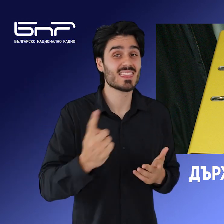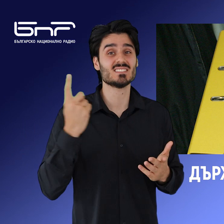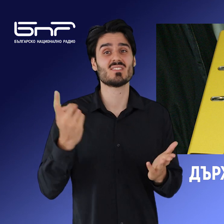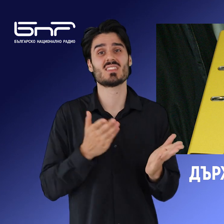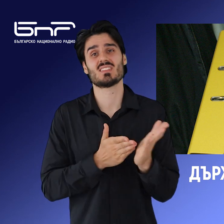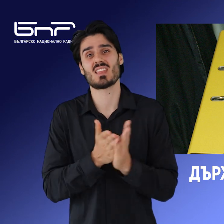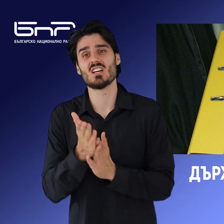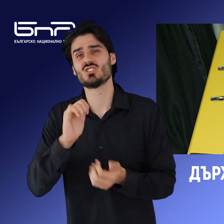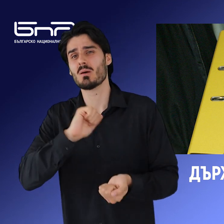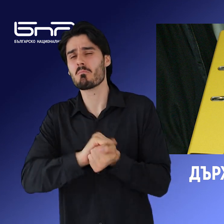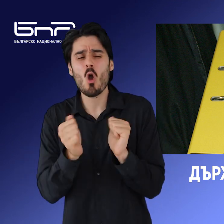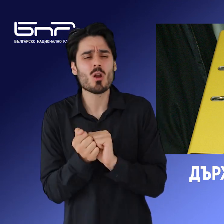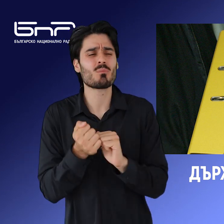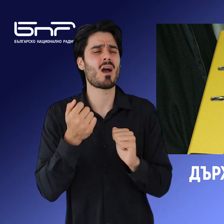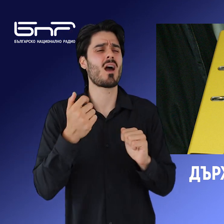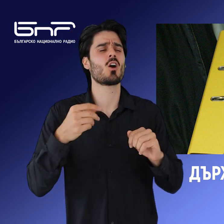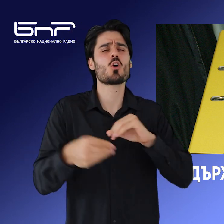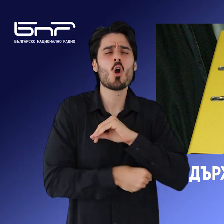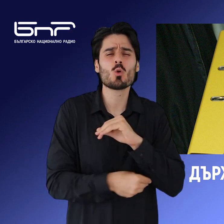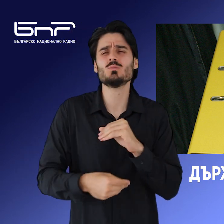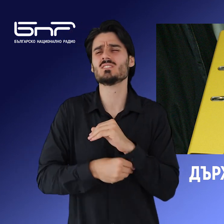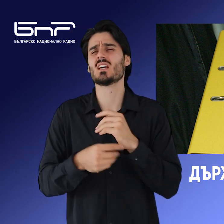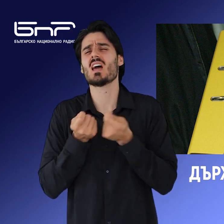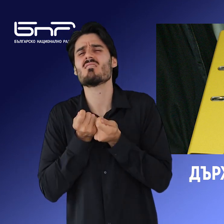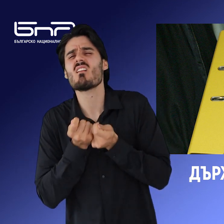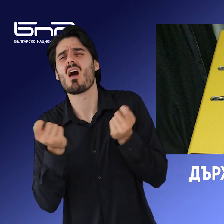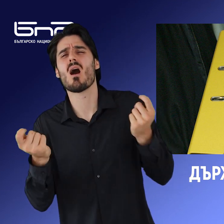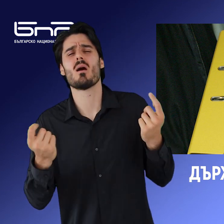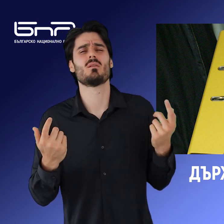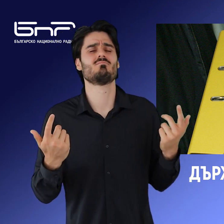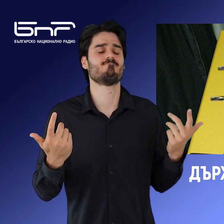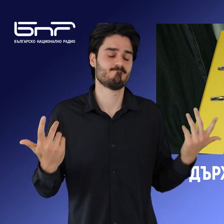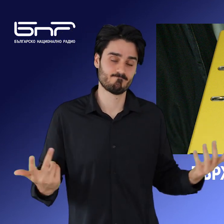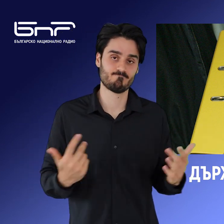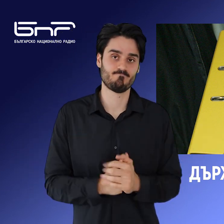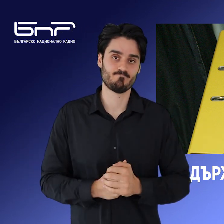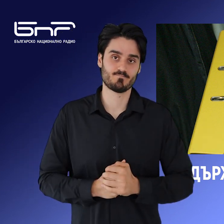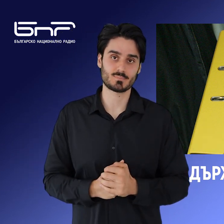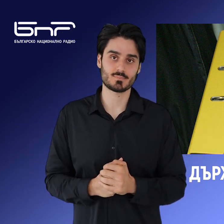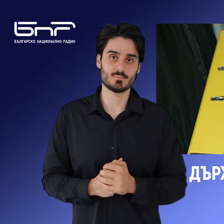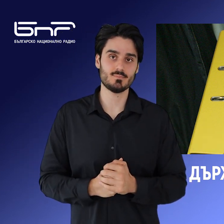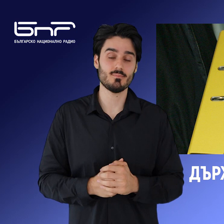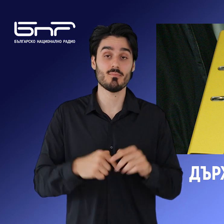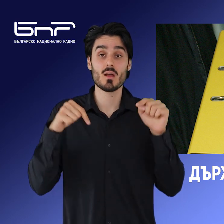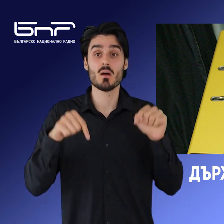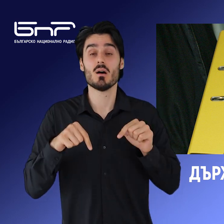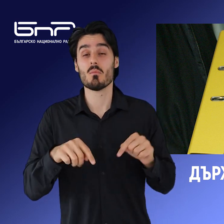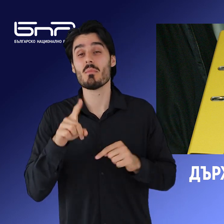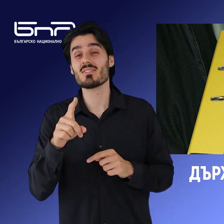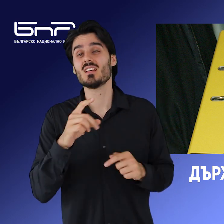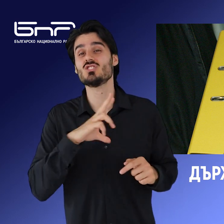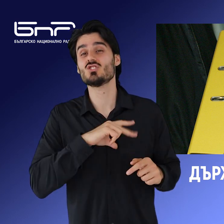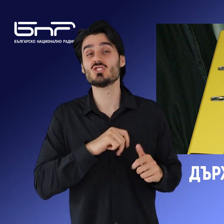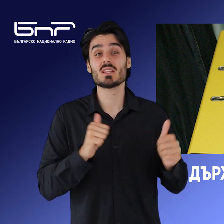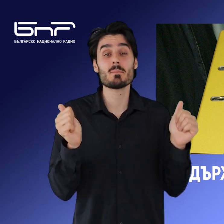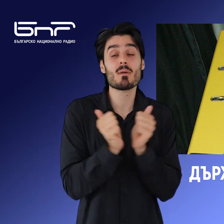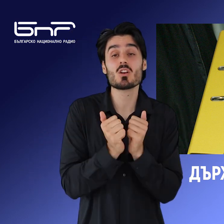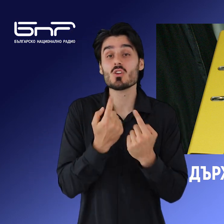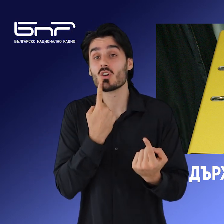преборим с популизма, който разбира се ще бъде в изобилие. С момента социалните партньори обсъщат параметрите на